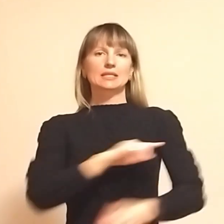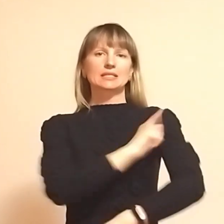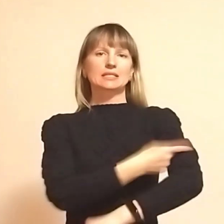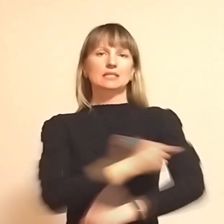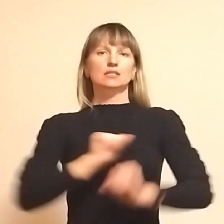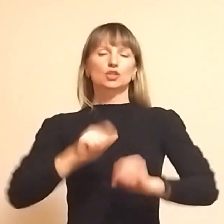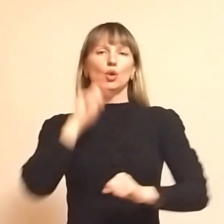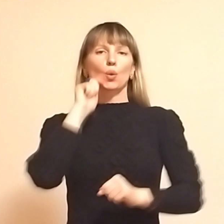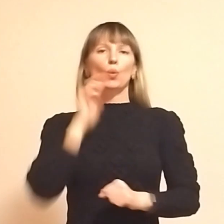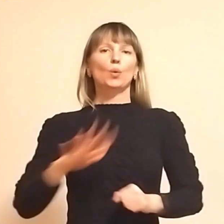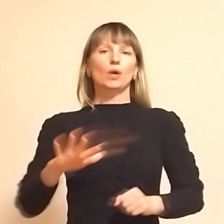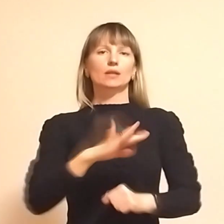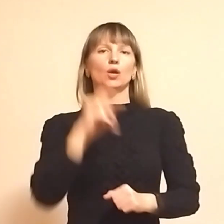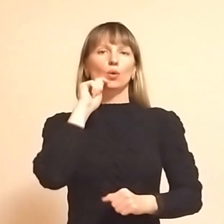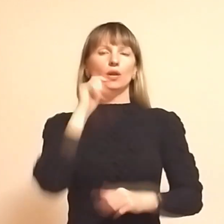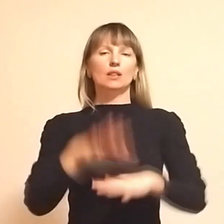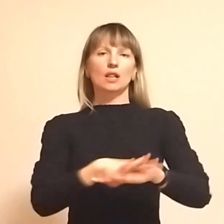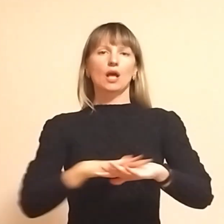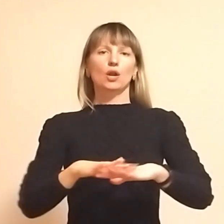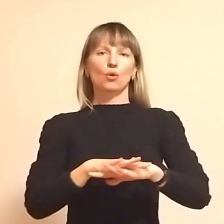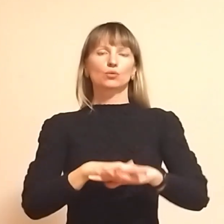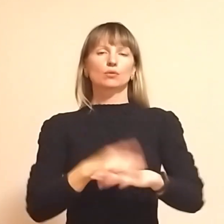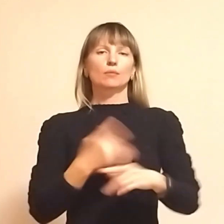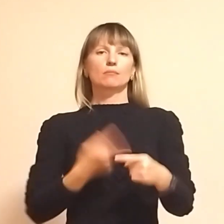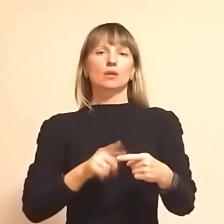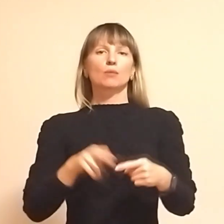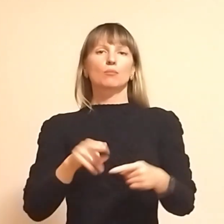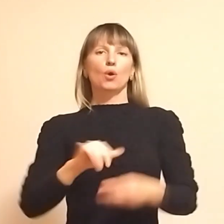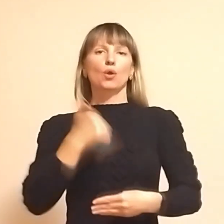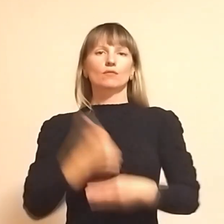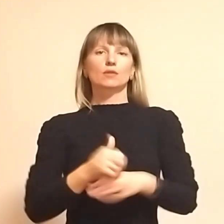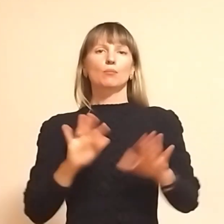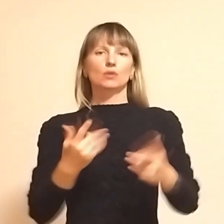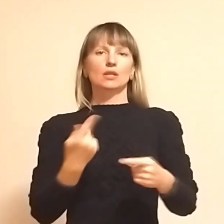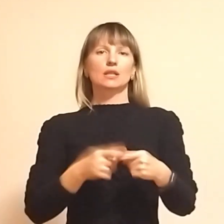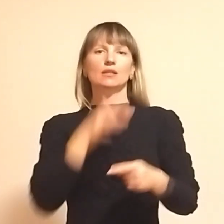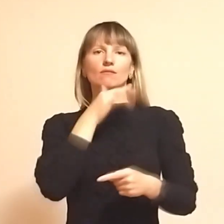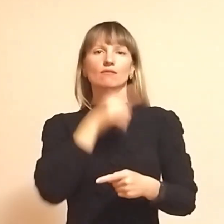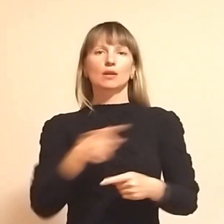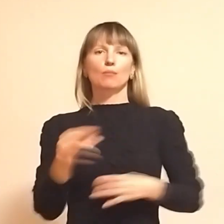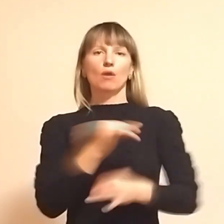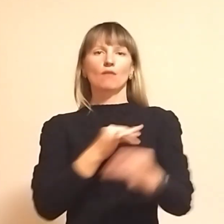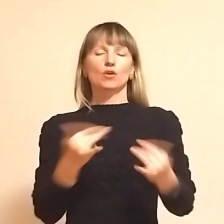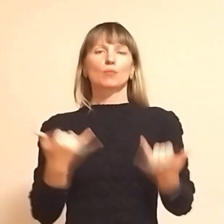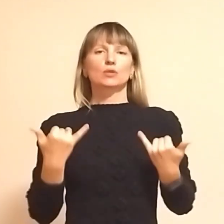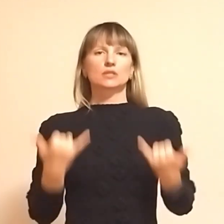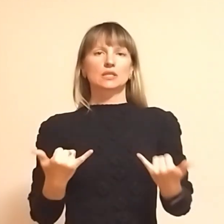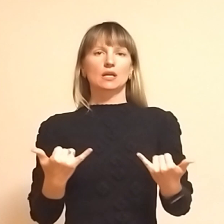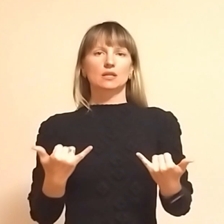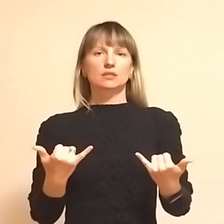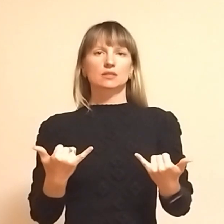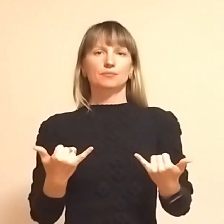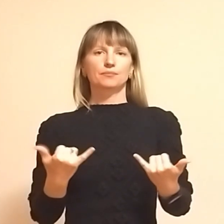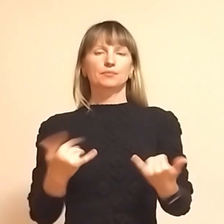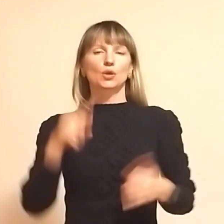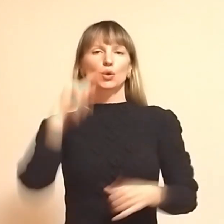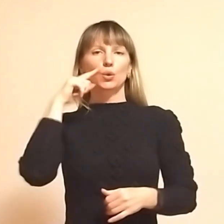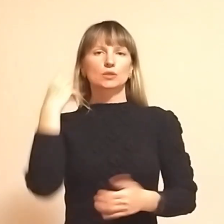оброни України та українського народу. Отож, про головні події на цю годину поговоримо просто зараз. Російські